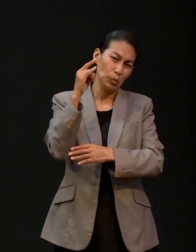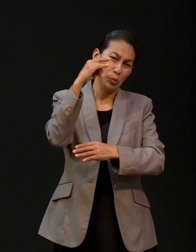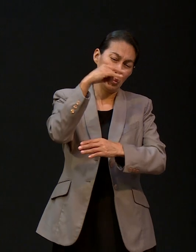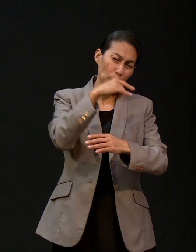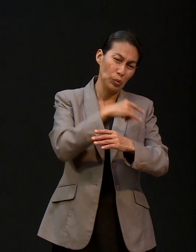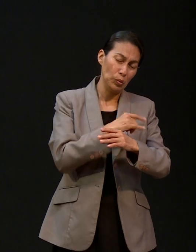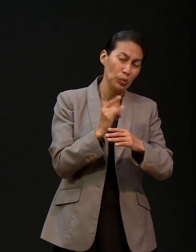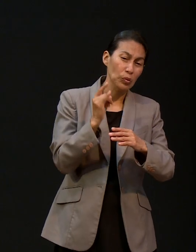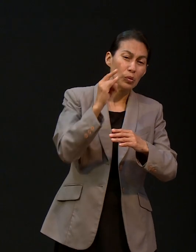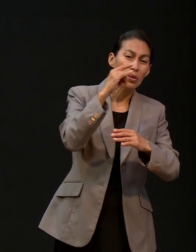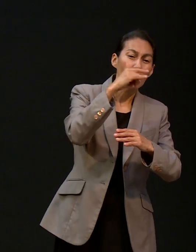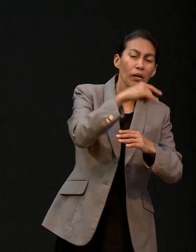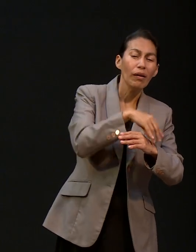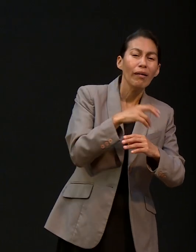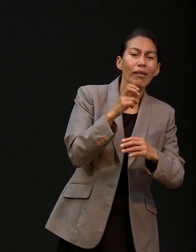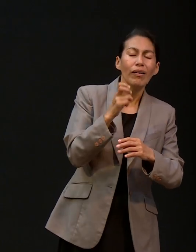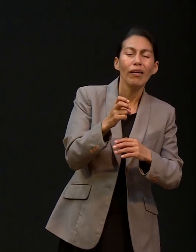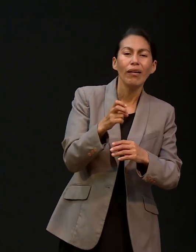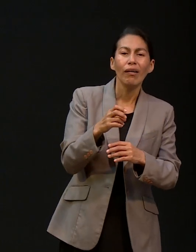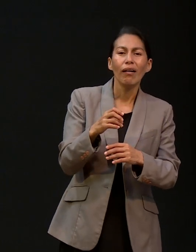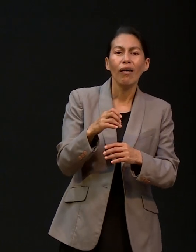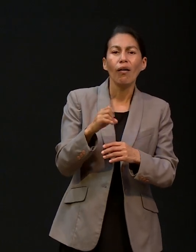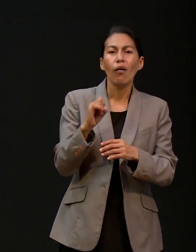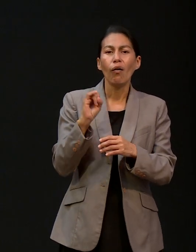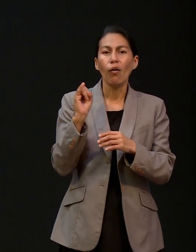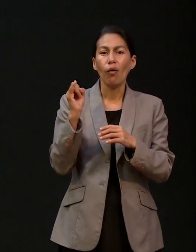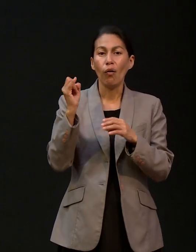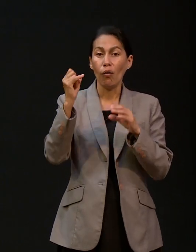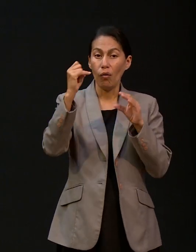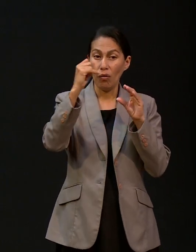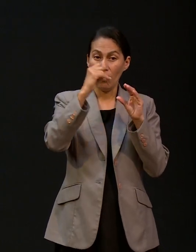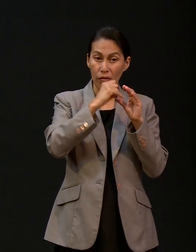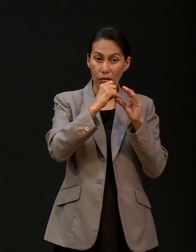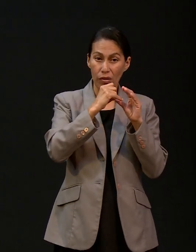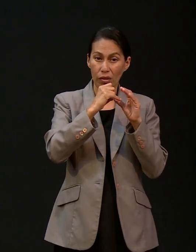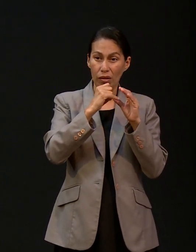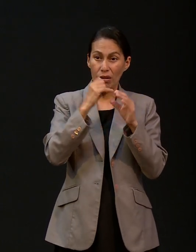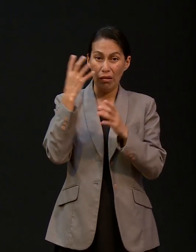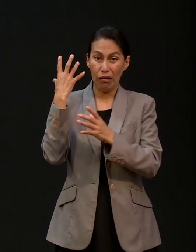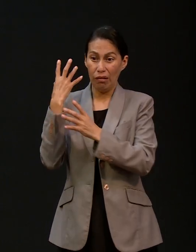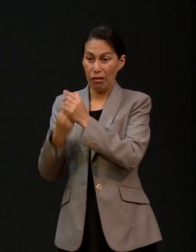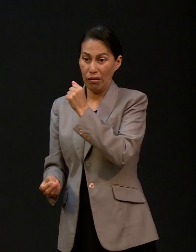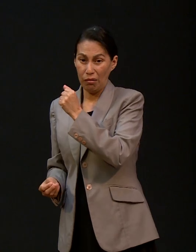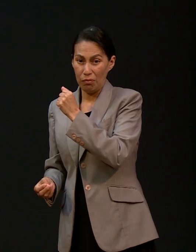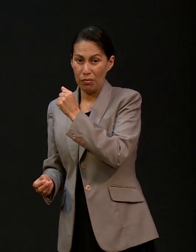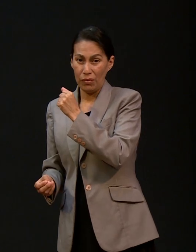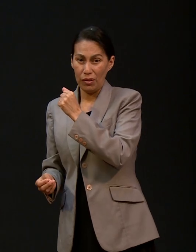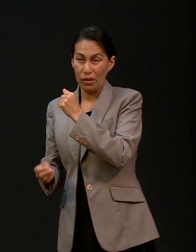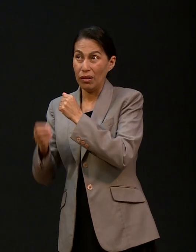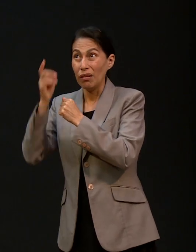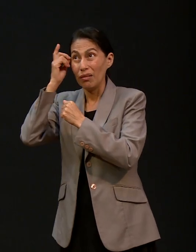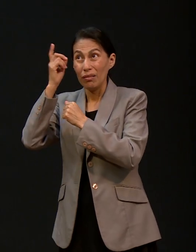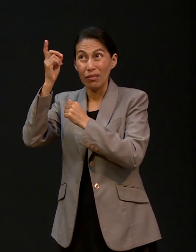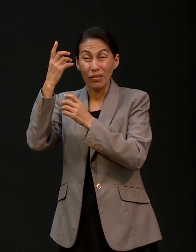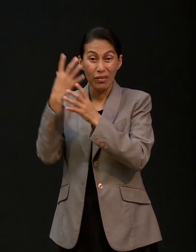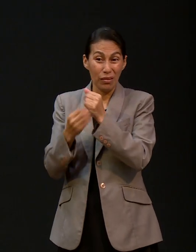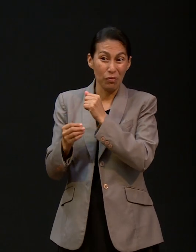Dios pero Dios no lo dejaba y Dios dice envió un gran pez dice el versículo uno del capítulo dos